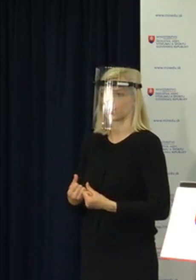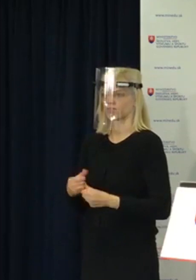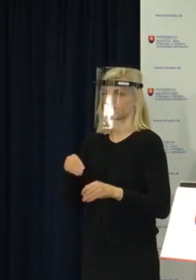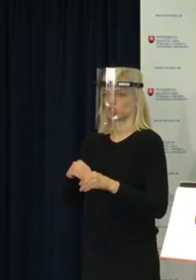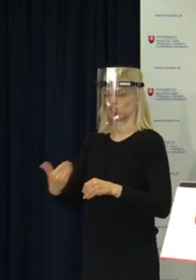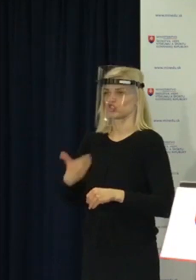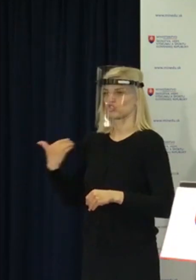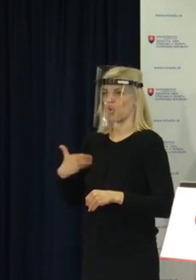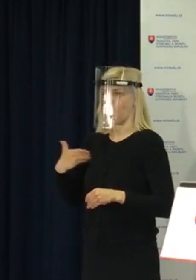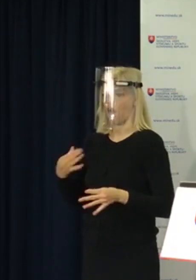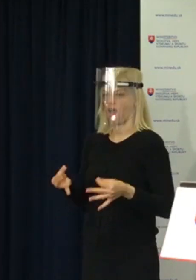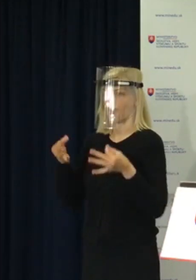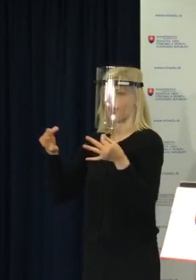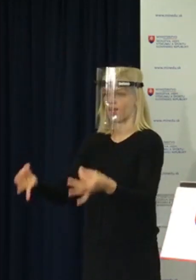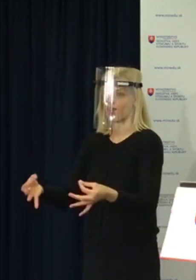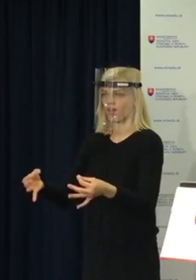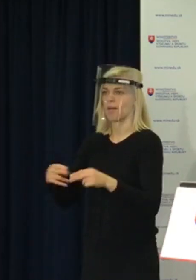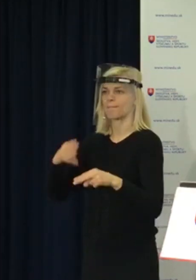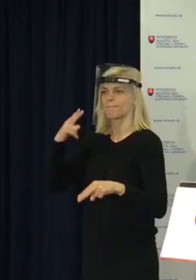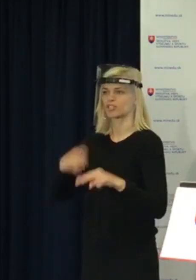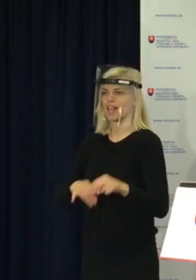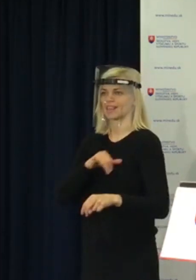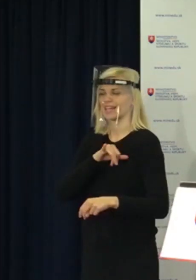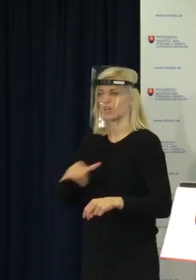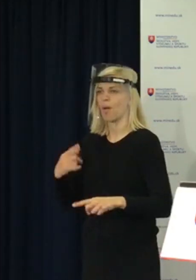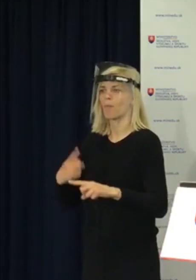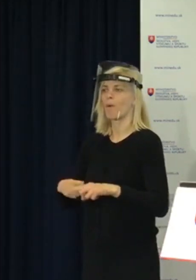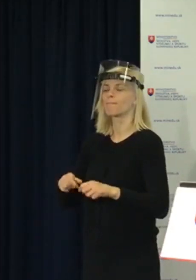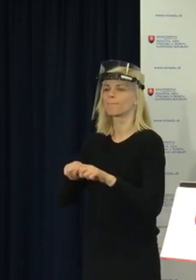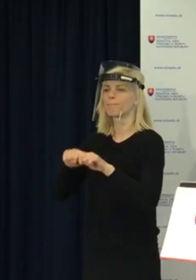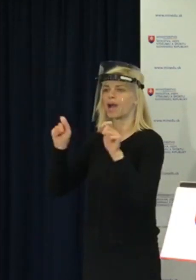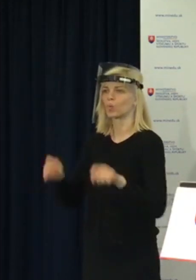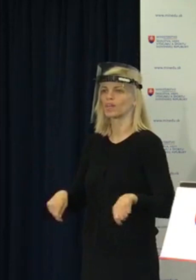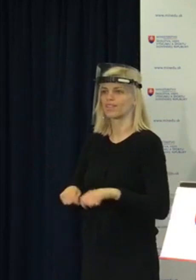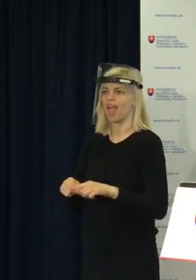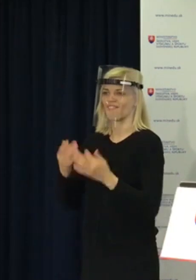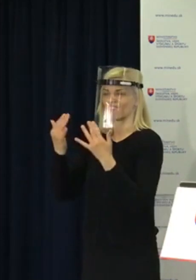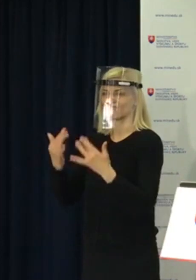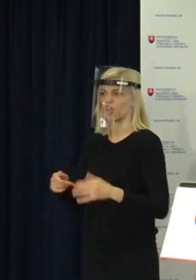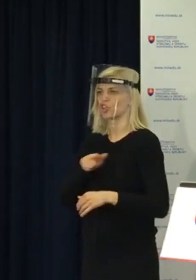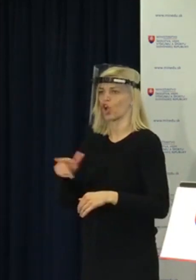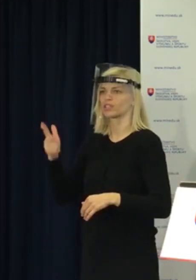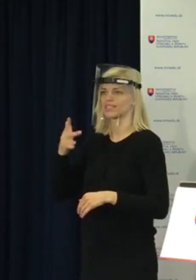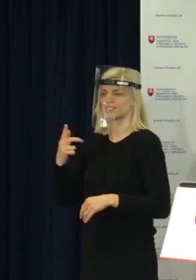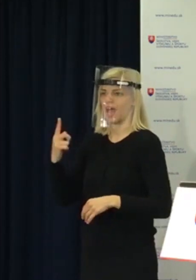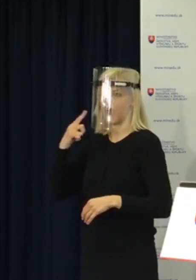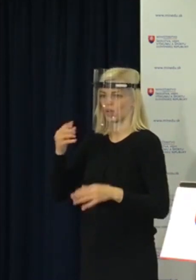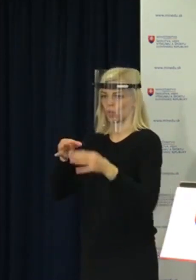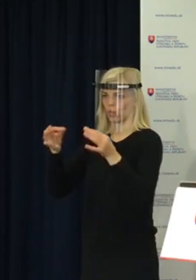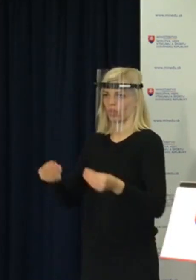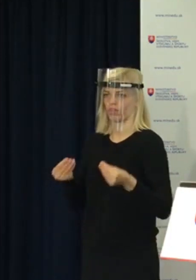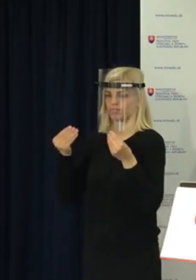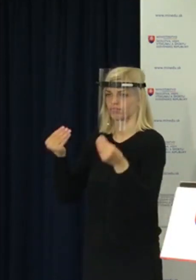vysvedčenie z posledného ročníka spolu s maturitným vysvedčením do 30. júna na základe samostatného rozpisu